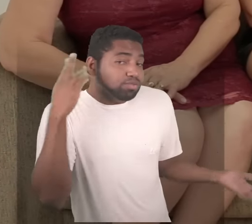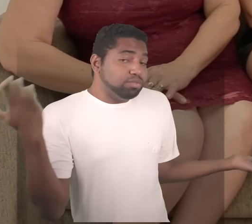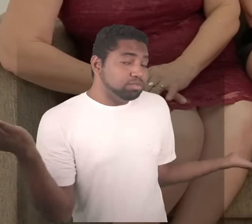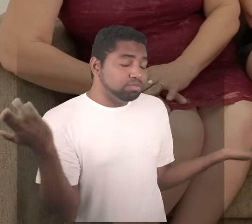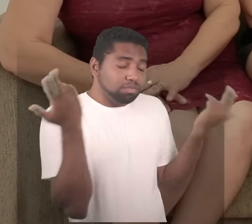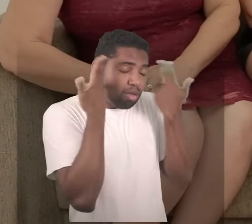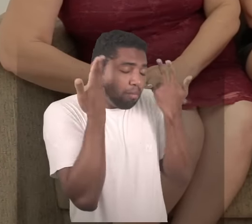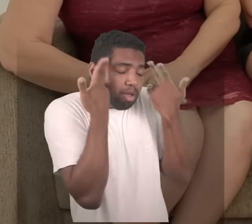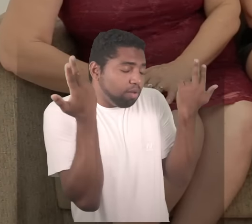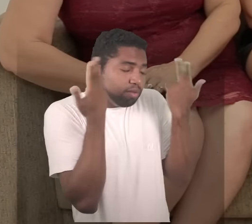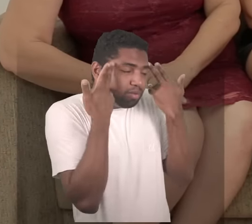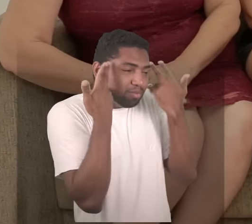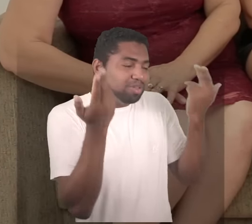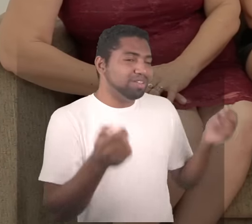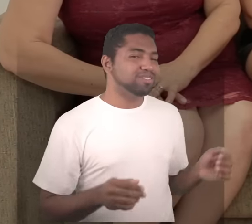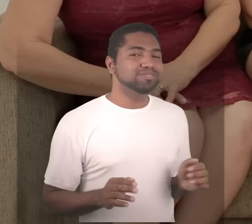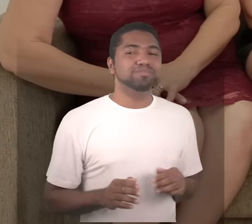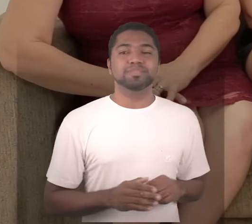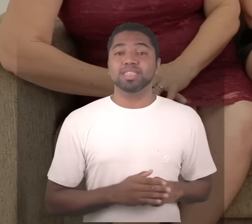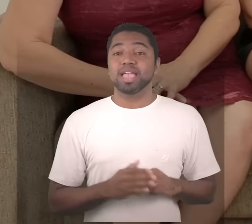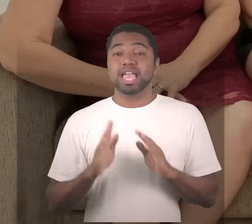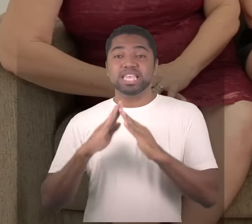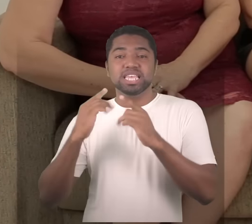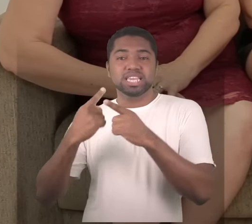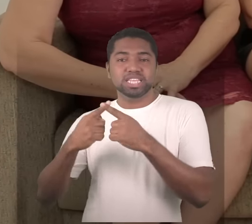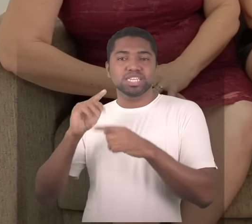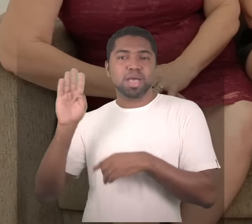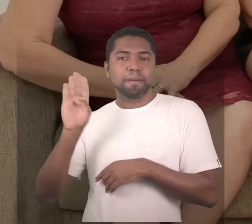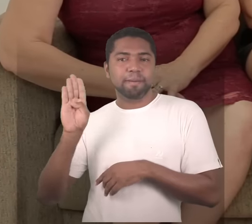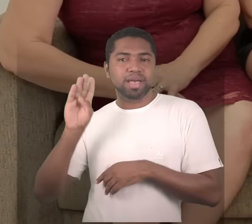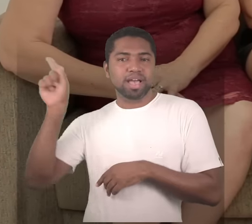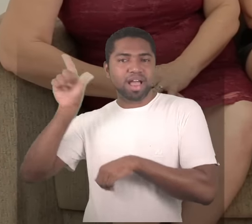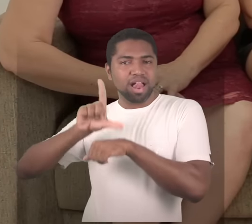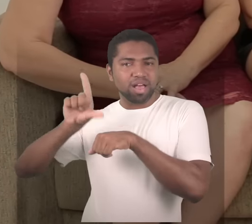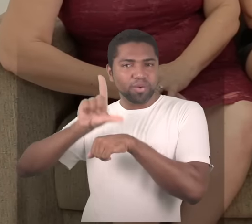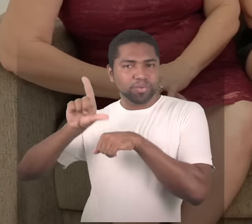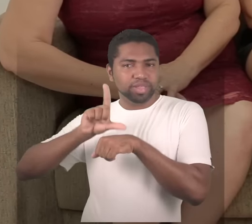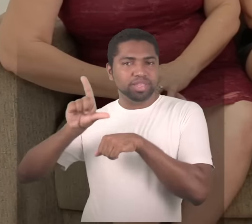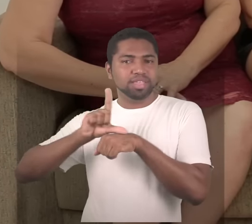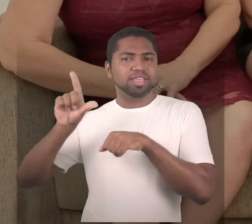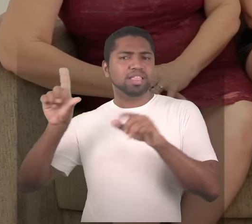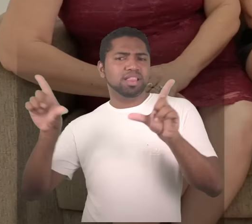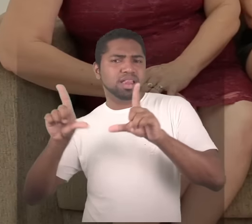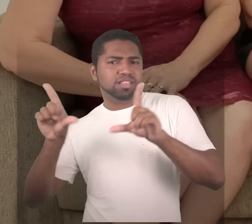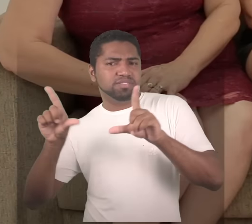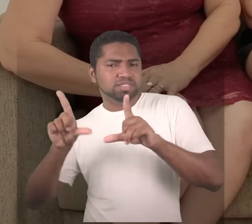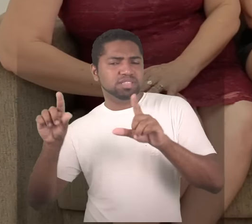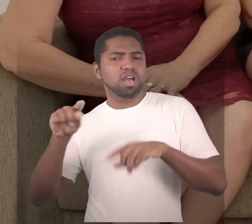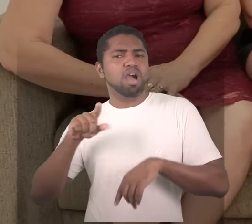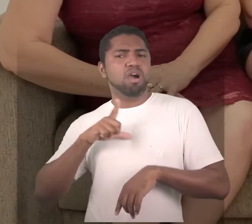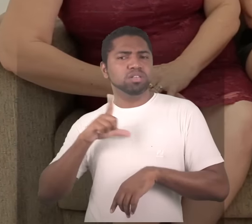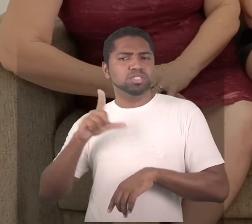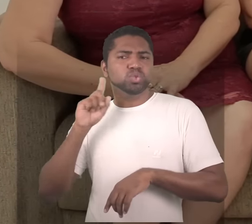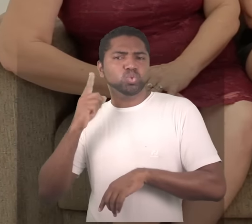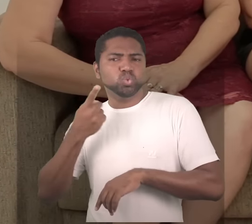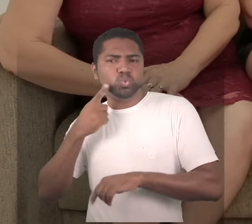Lagoinha tinha um trabalho na Bandeirantes consultas e eu lembro que era uma dificuldade ir para a igreja e não entender